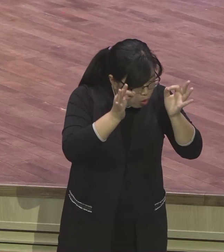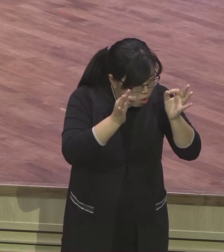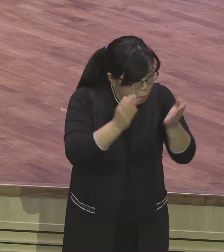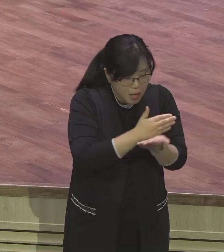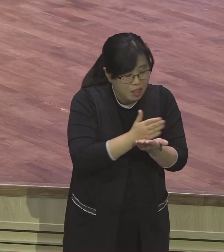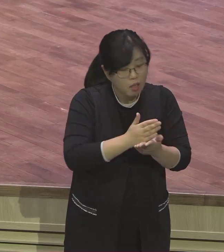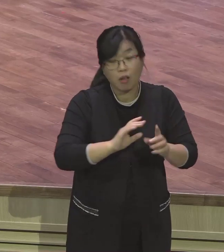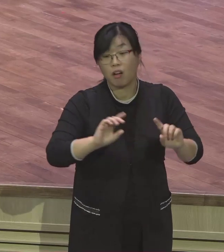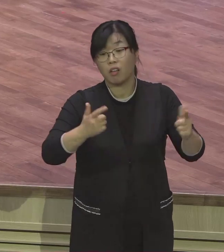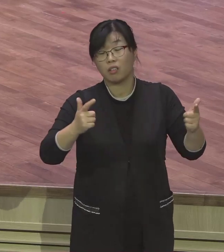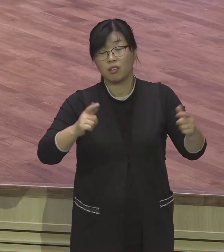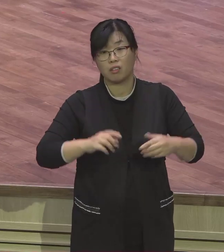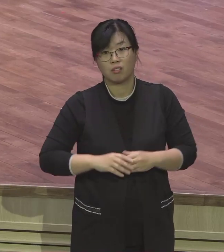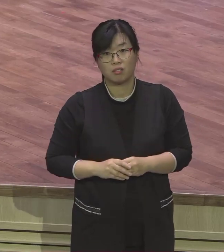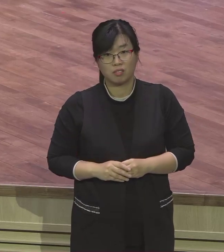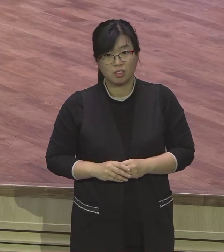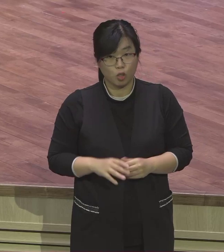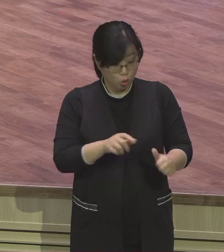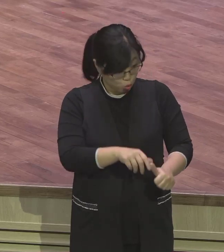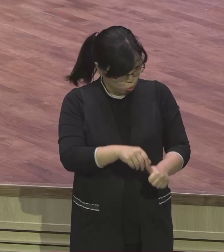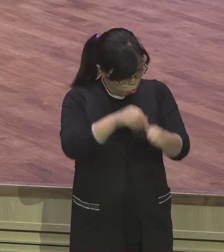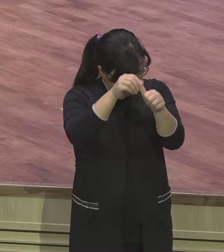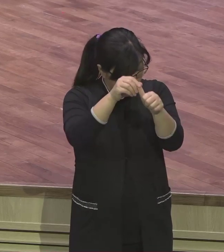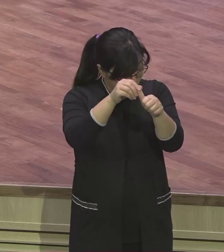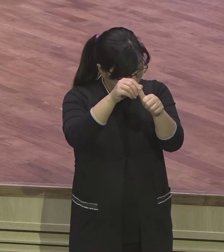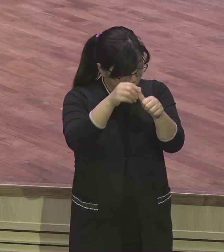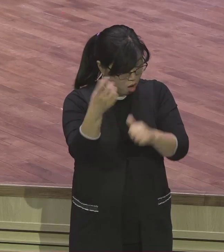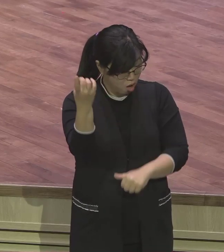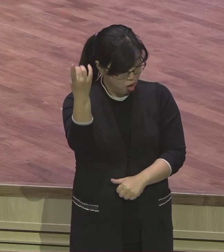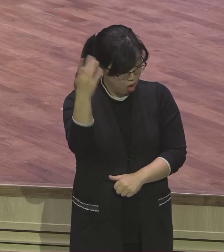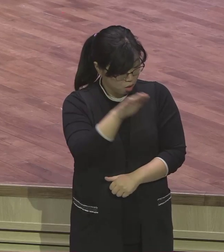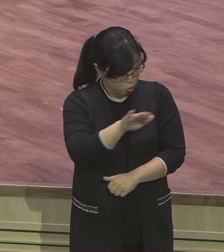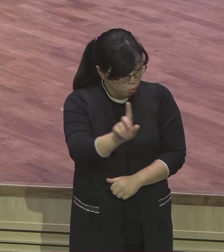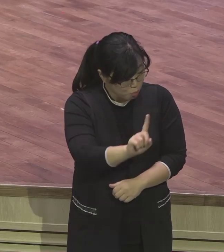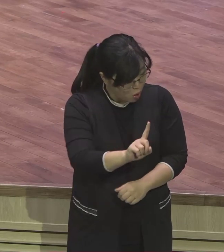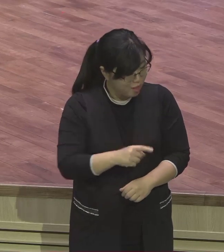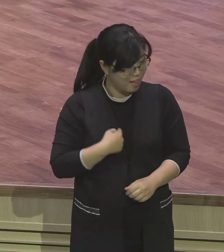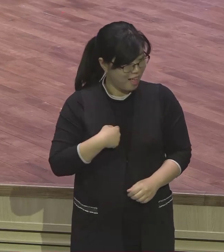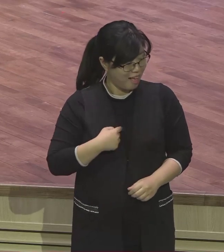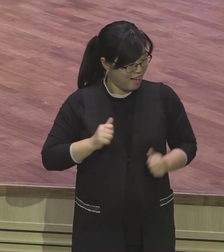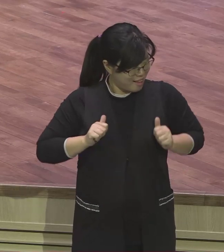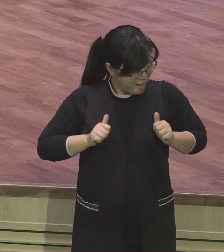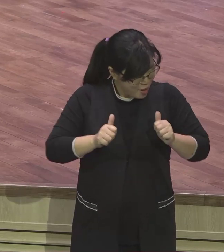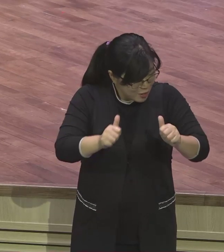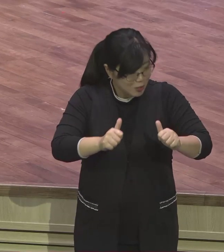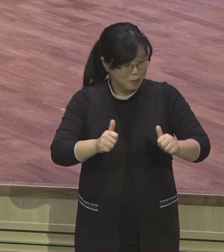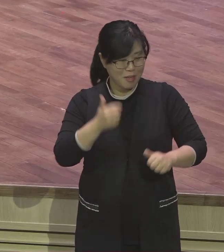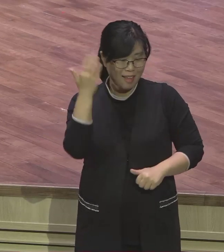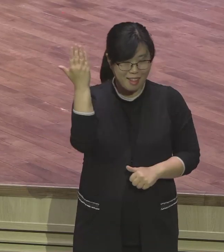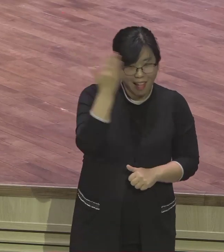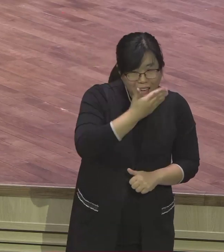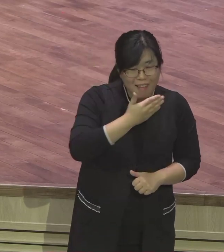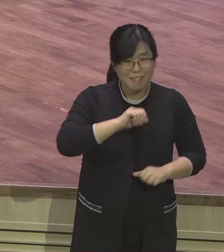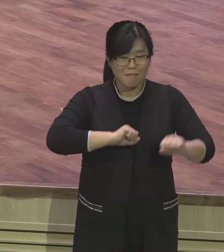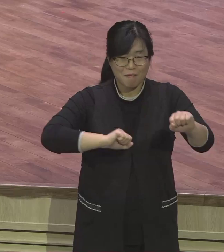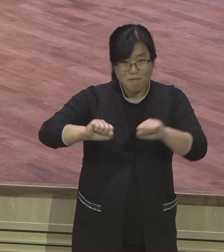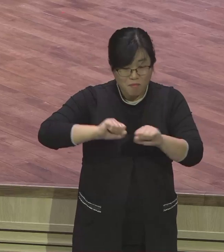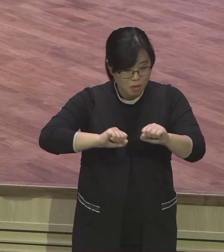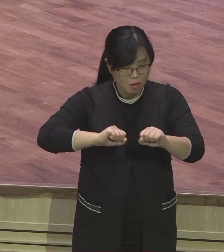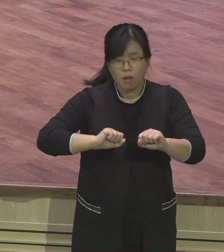기준이 행위나 노력이나 다른 종교는 다 노력해야 돼요. 부처가 되라 뭐 되라 머리 깎고 들어가고 결혼 안 하고 도 닦고